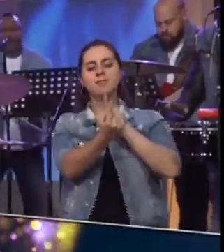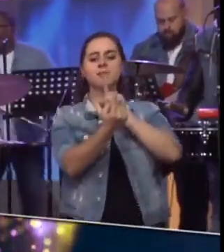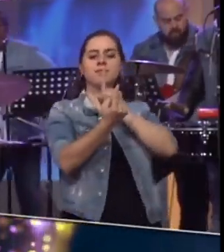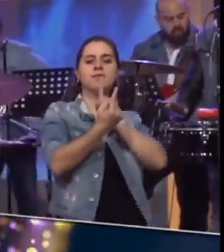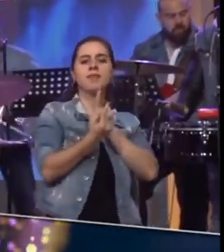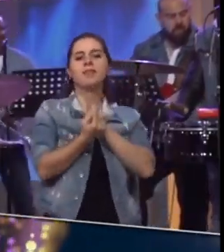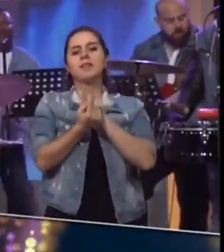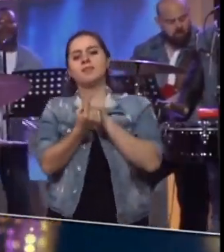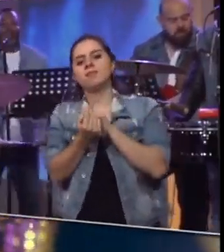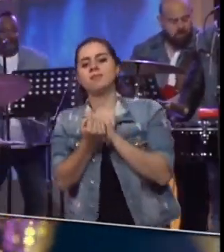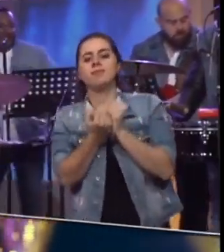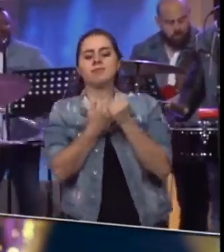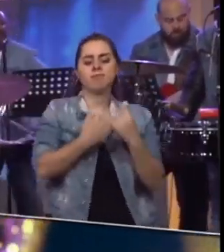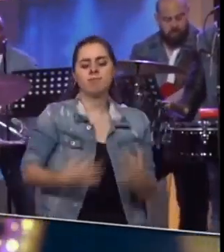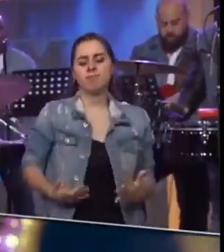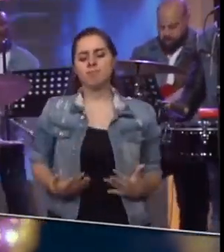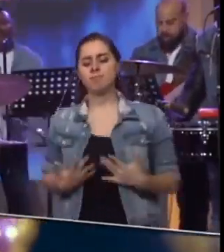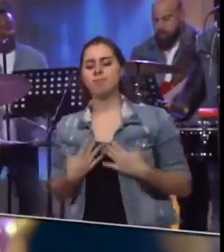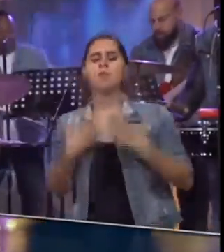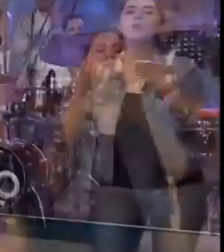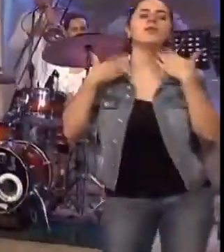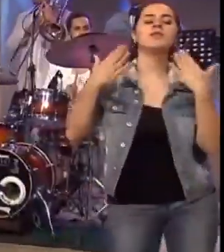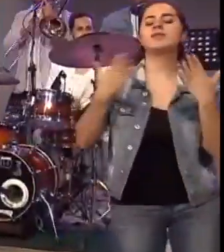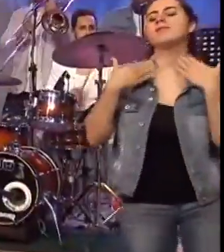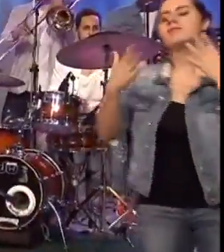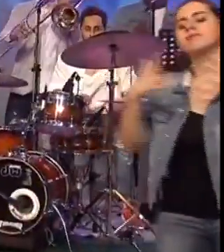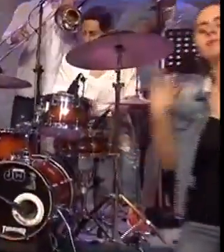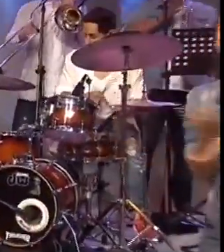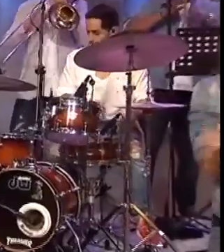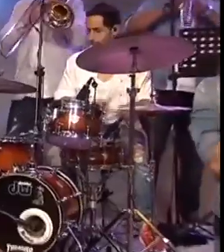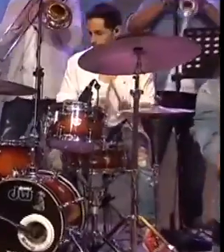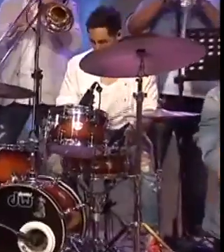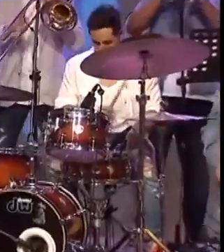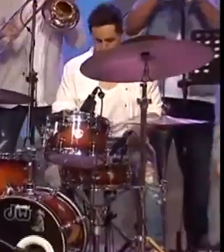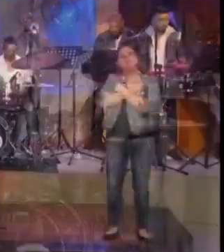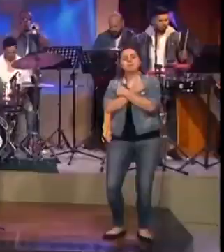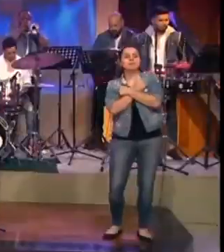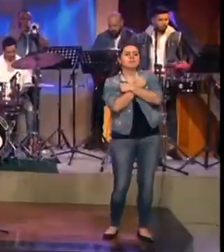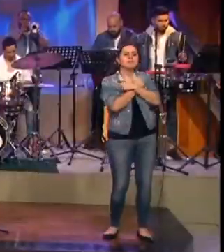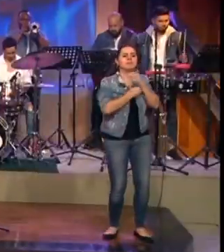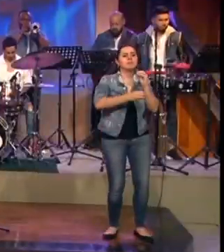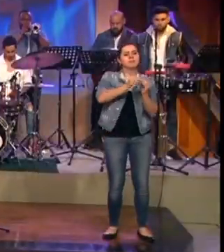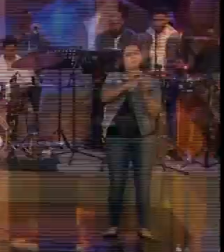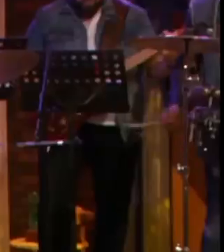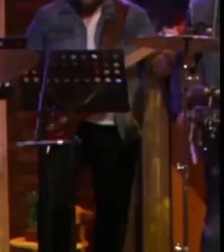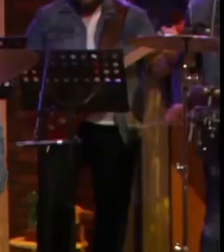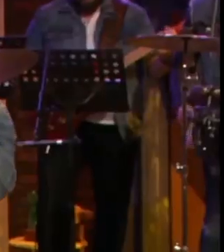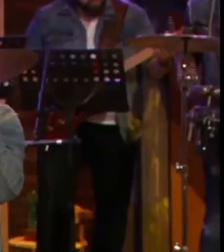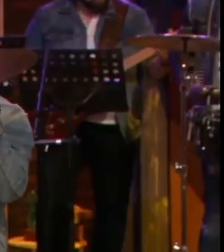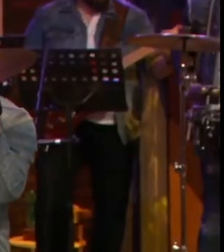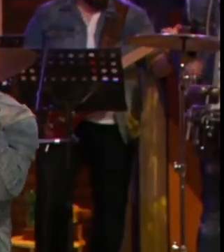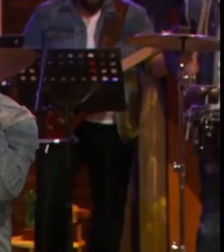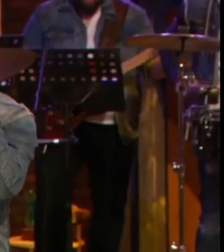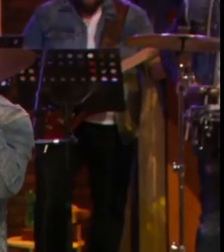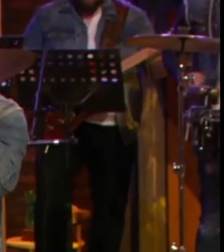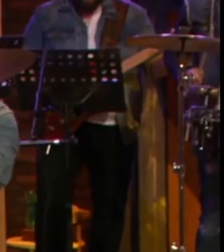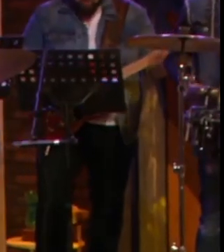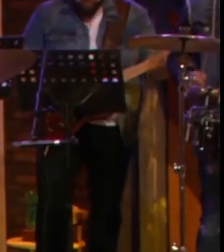en el calor de la reina Para llenarte de abrazos, besos y caricias plenas Quiero